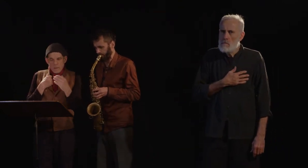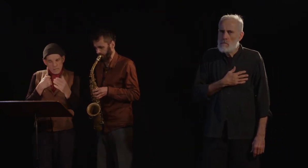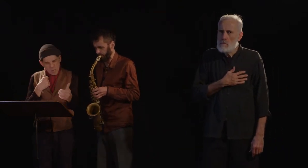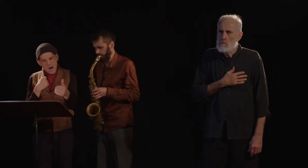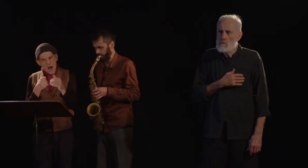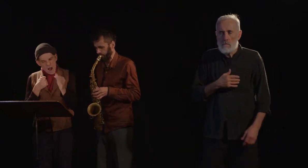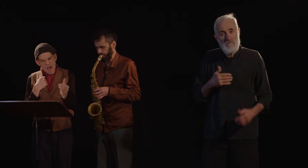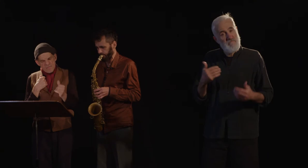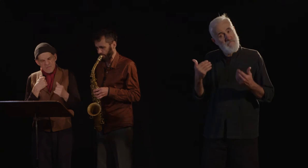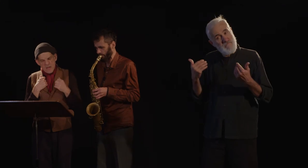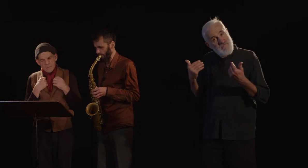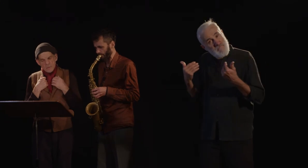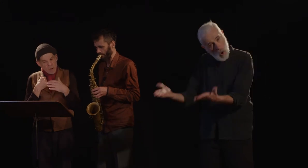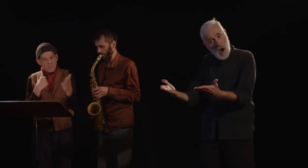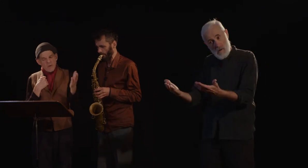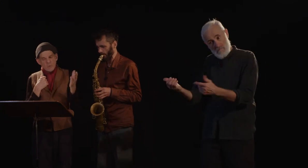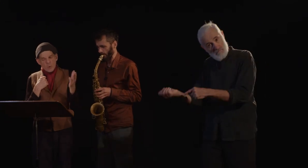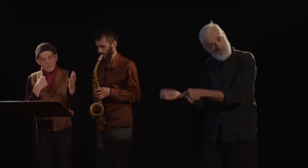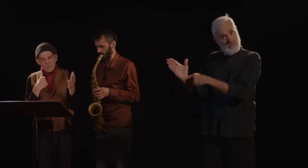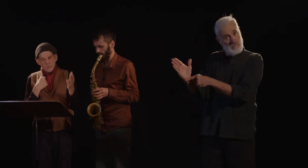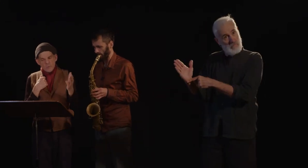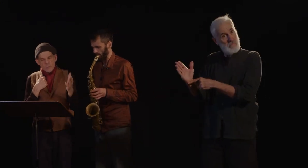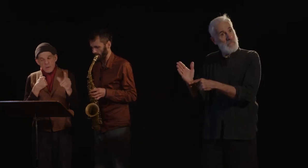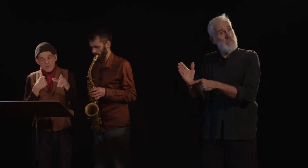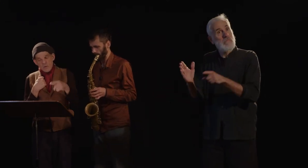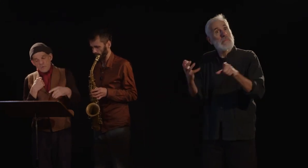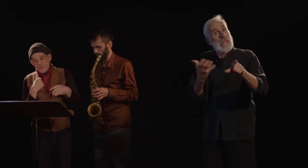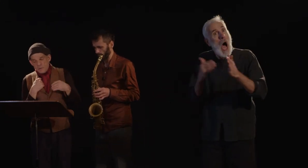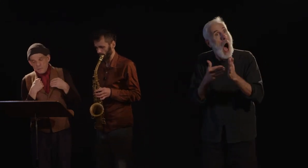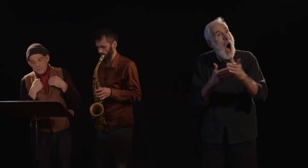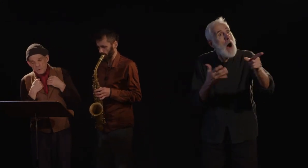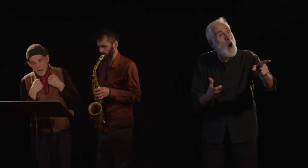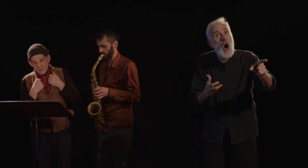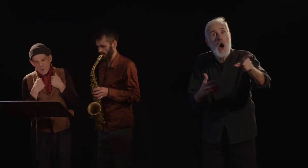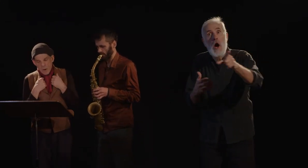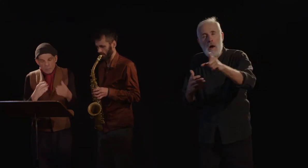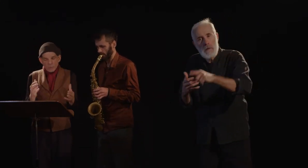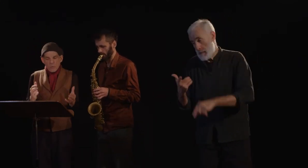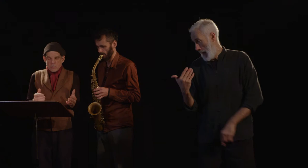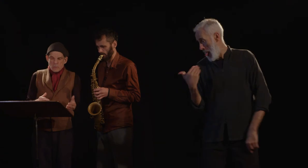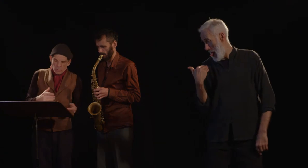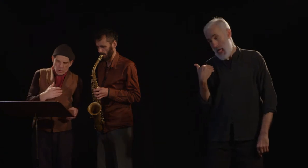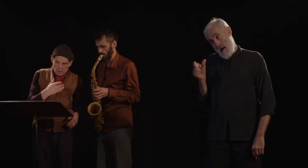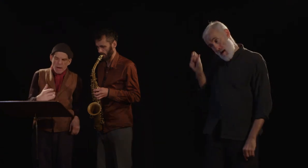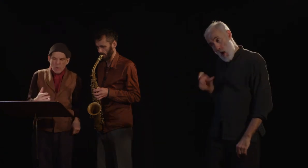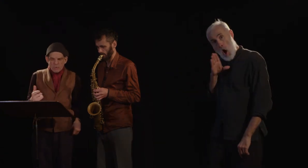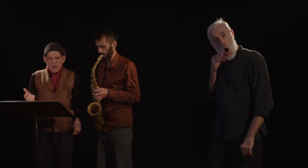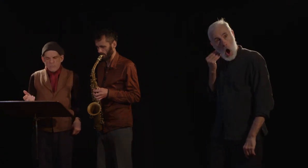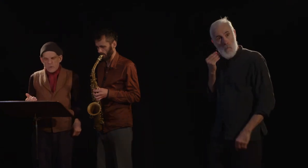Voilà un fait. En voulez-vous d'autres ? Ces jours-ci, un homme, mon Dieu, un malheureux homme de